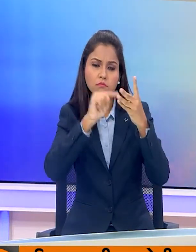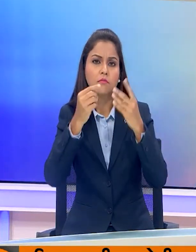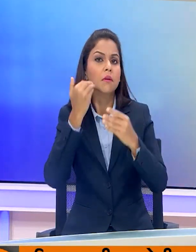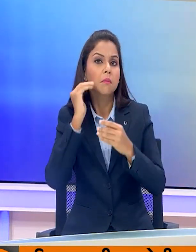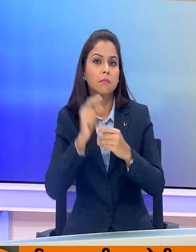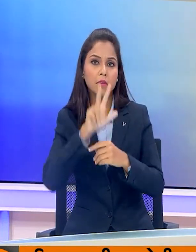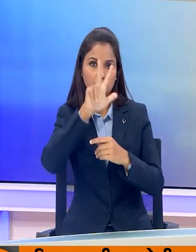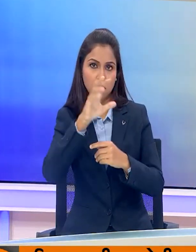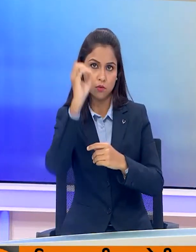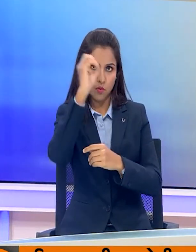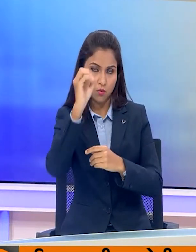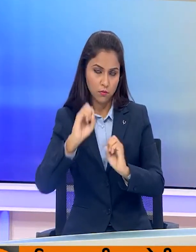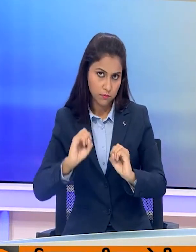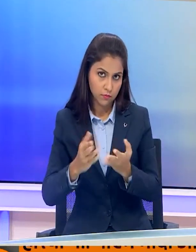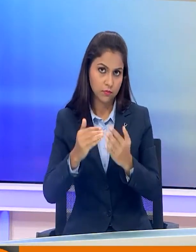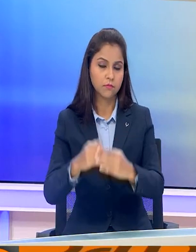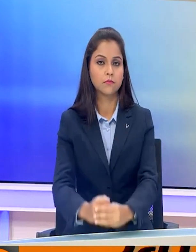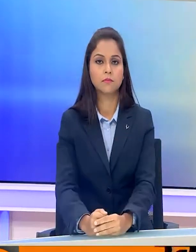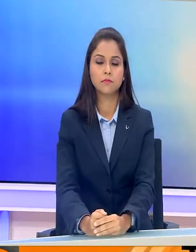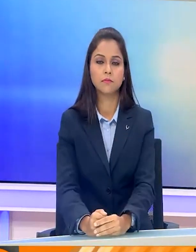8 अक्टूबर को होगी